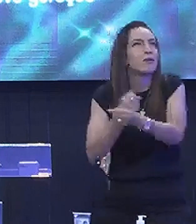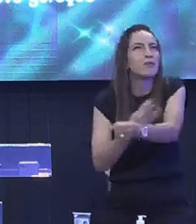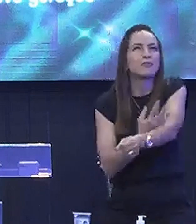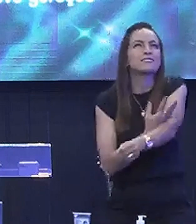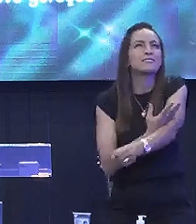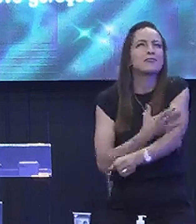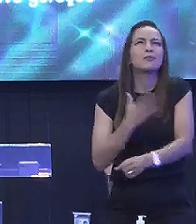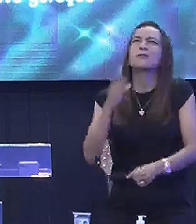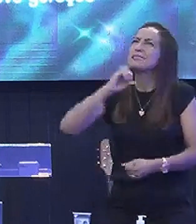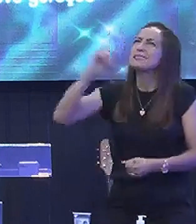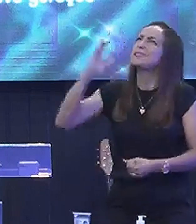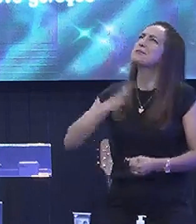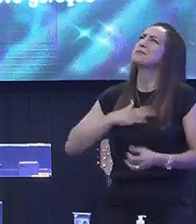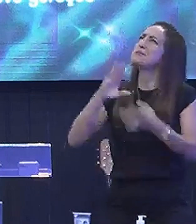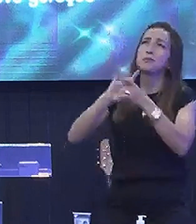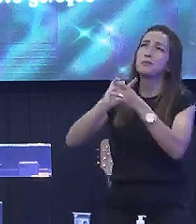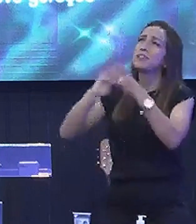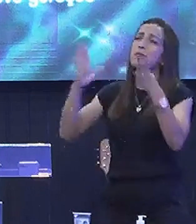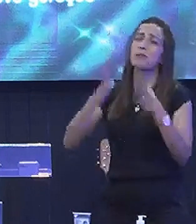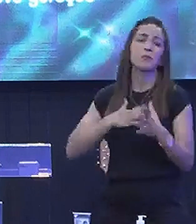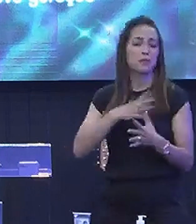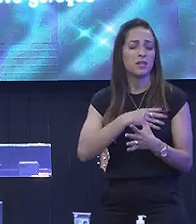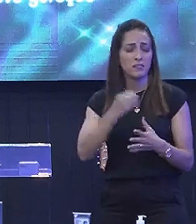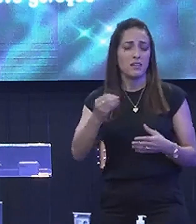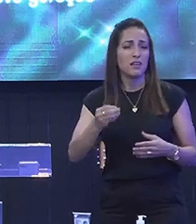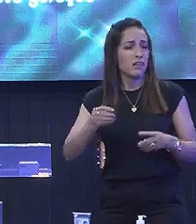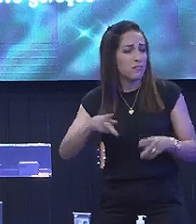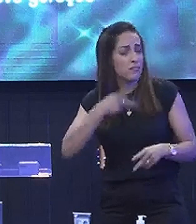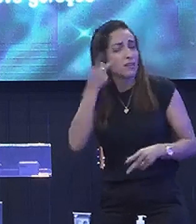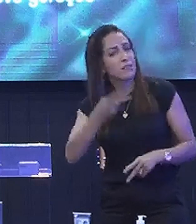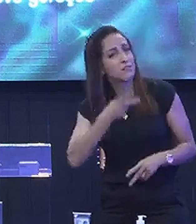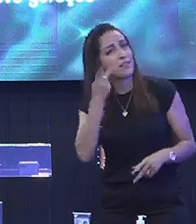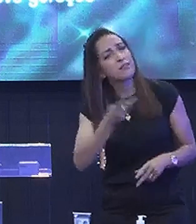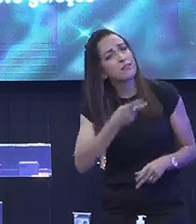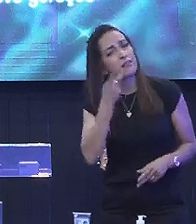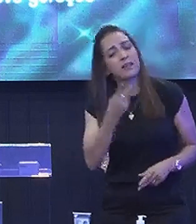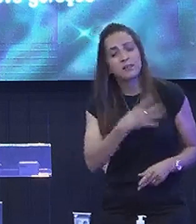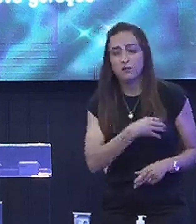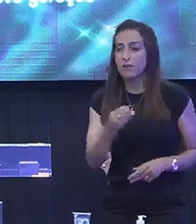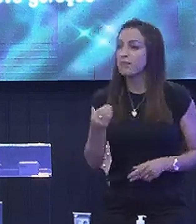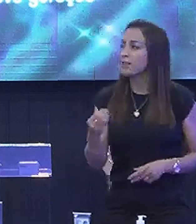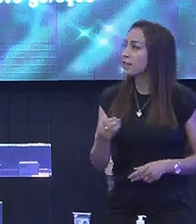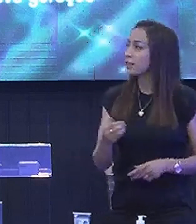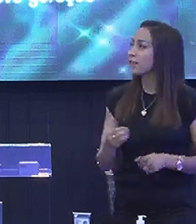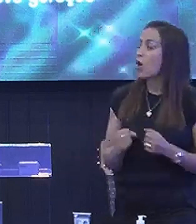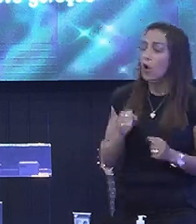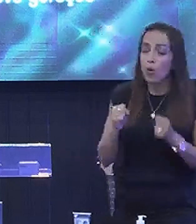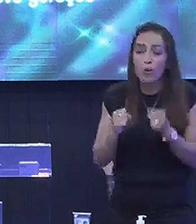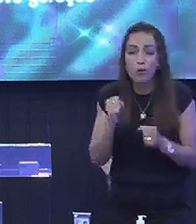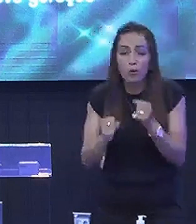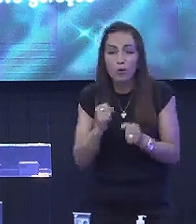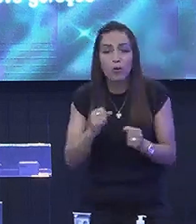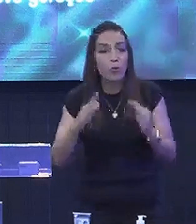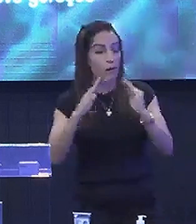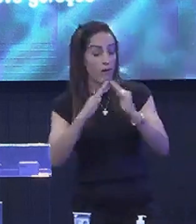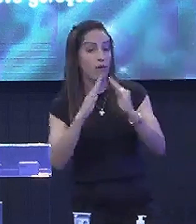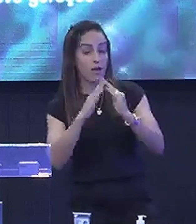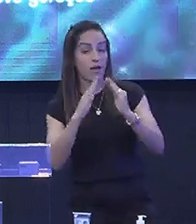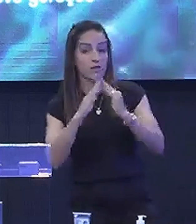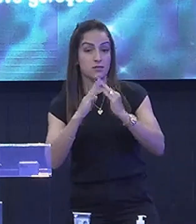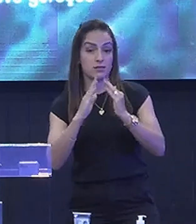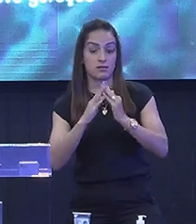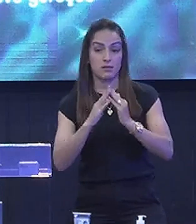Deus Livramento que Deus Deu Minha filha E contando Que a filha dela Amava Corre demais Corre demais E tinha uma casinha